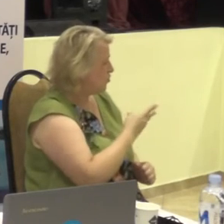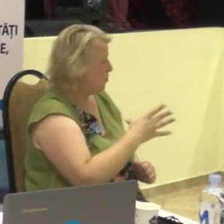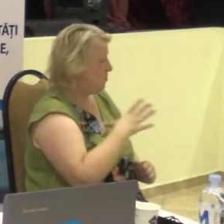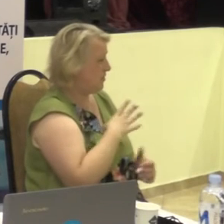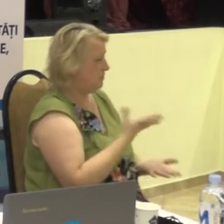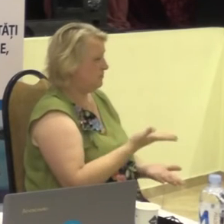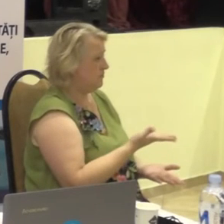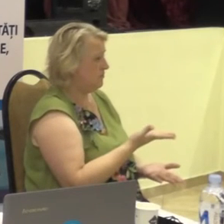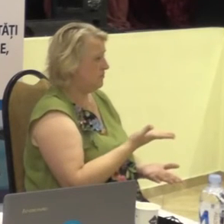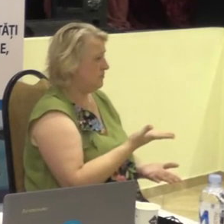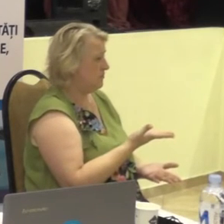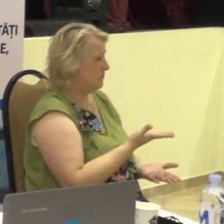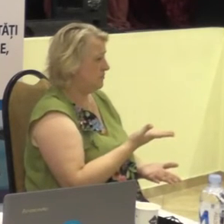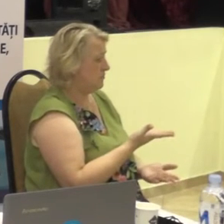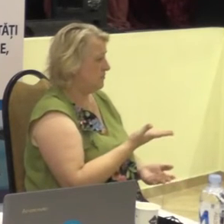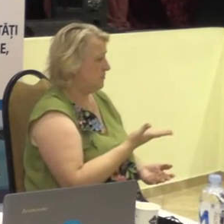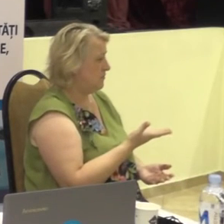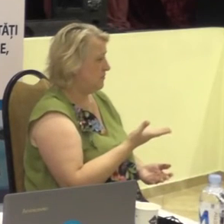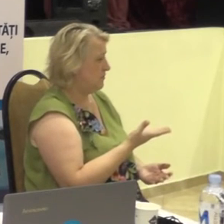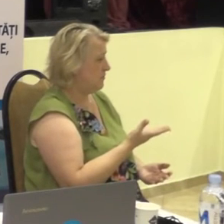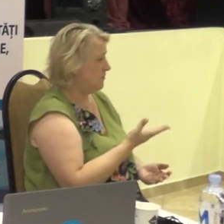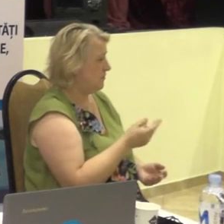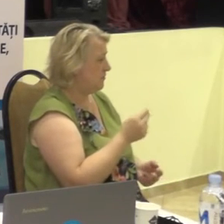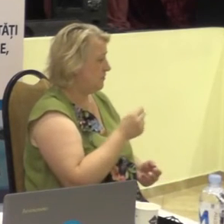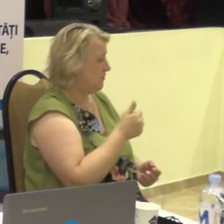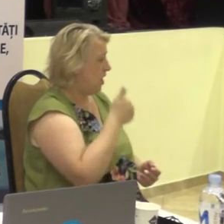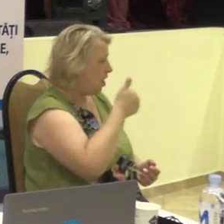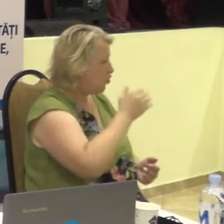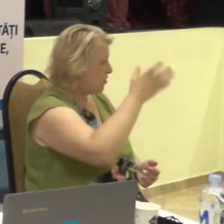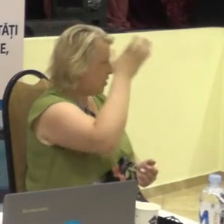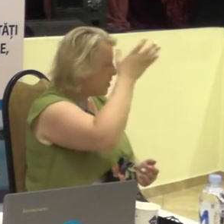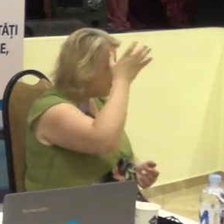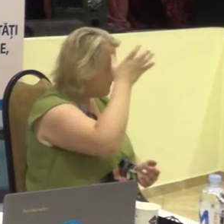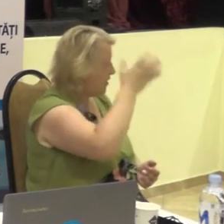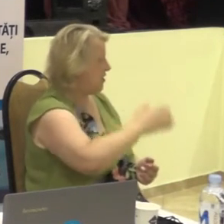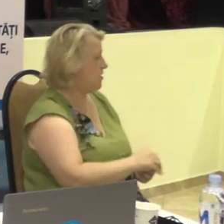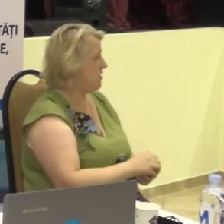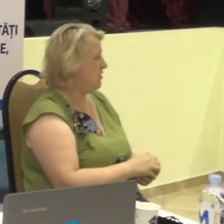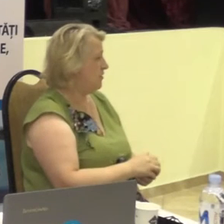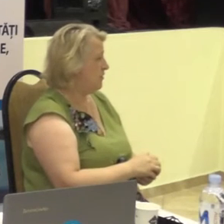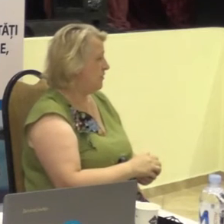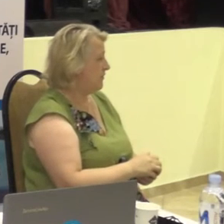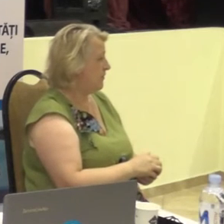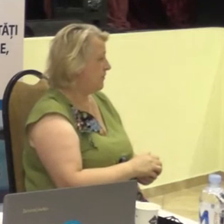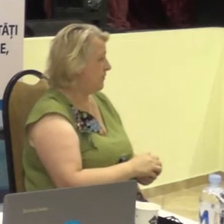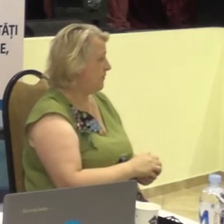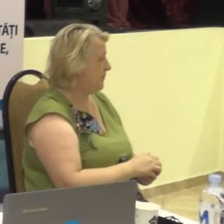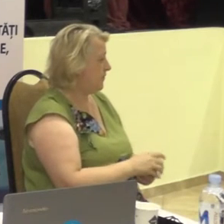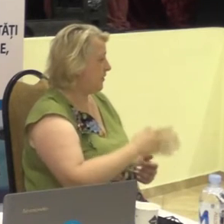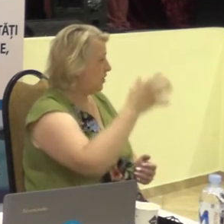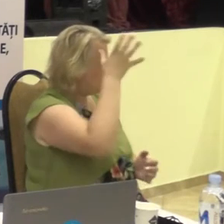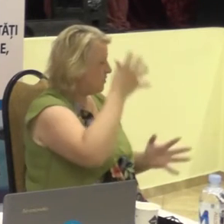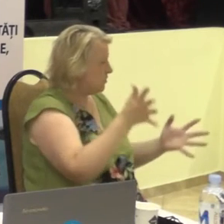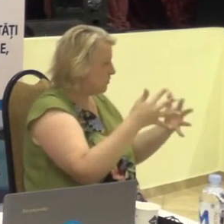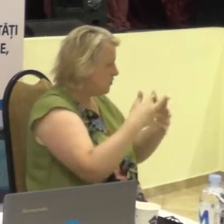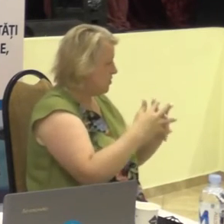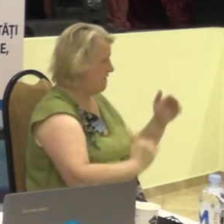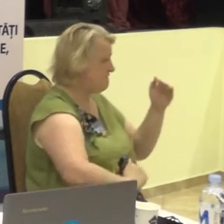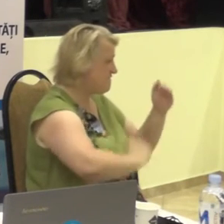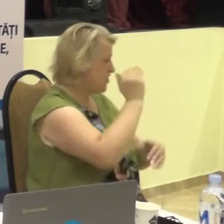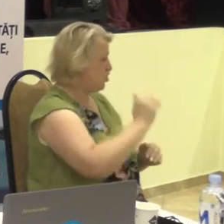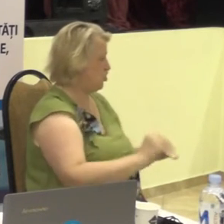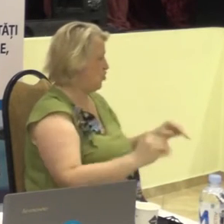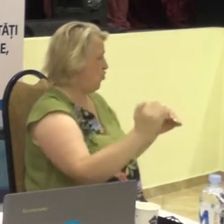adună o educație inclusivă, la un alt nivel,